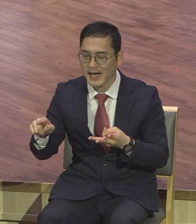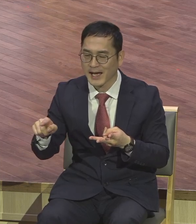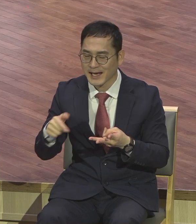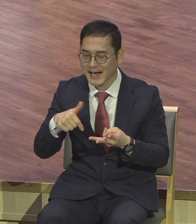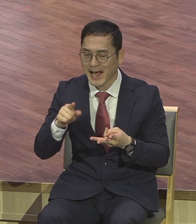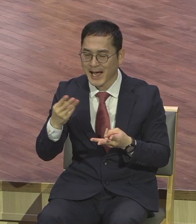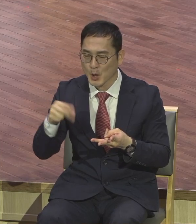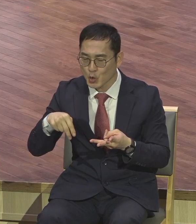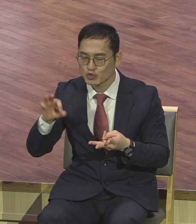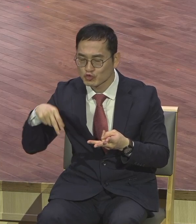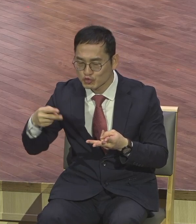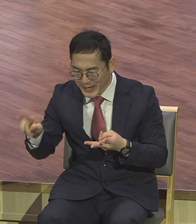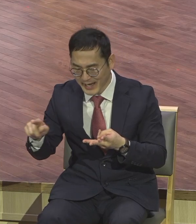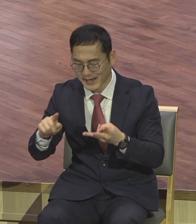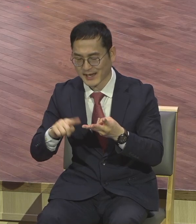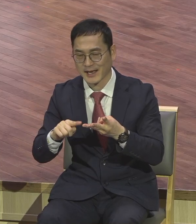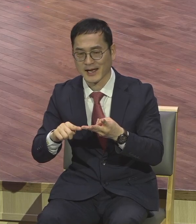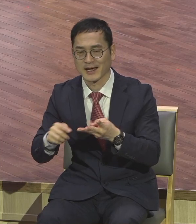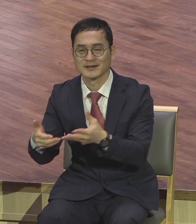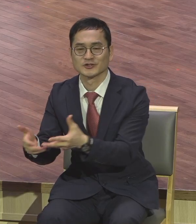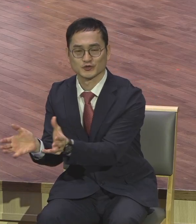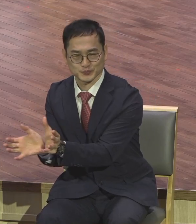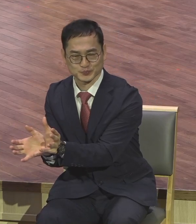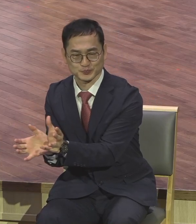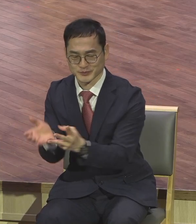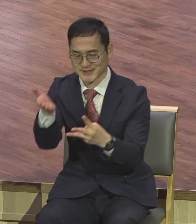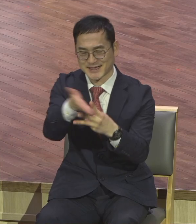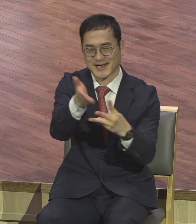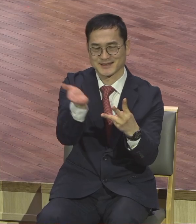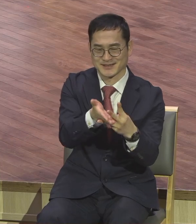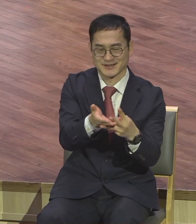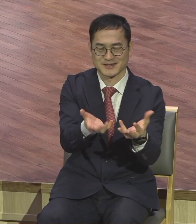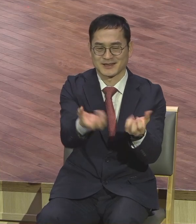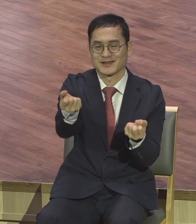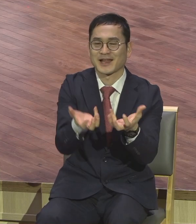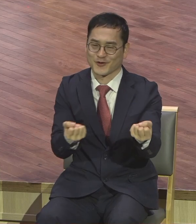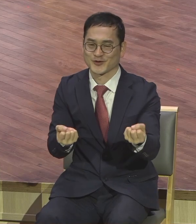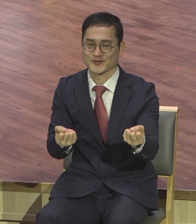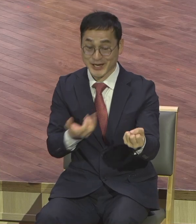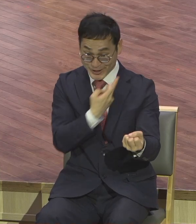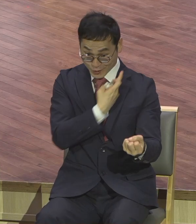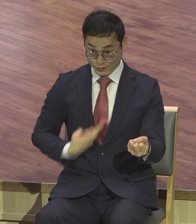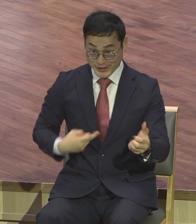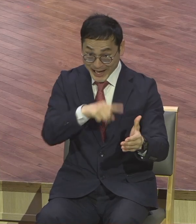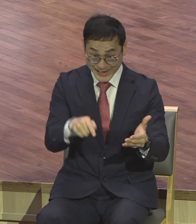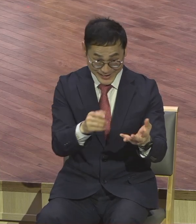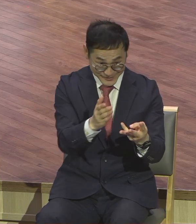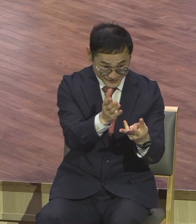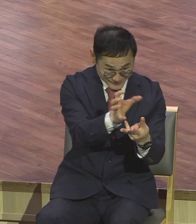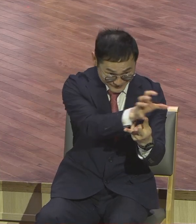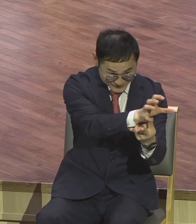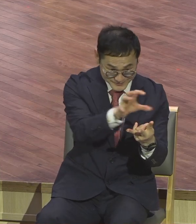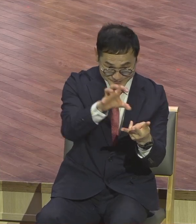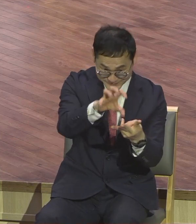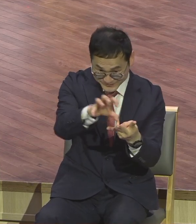그냥 우연히 그룹이 되어있는 게 아니에요. 서로의 약점을 보완해서 사역에